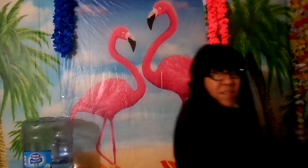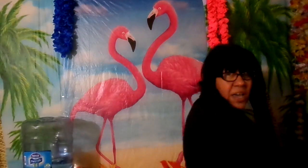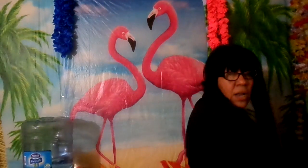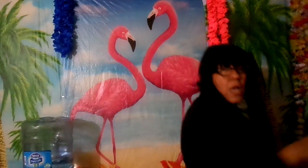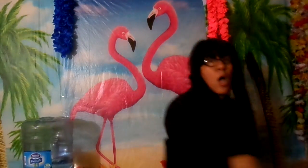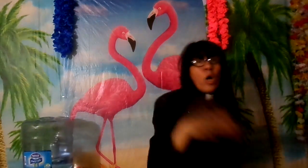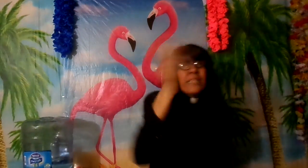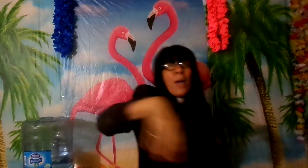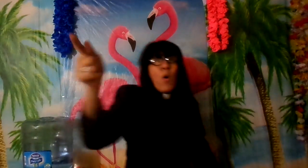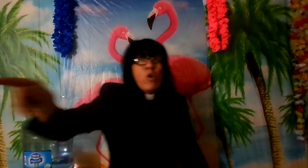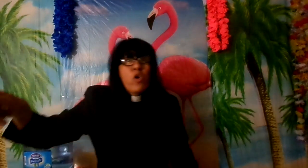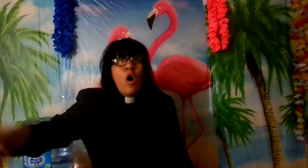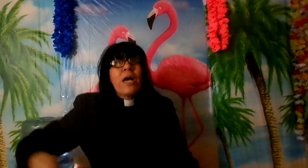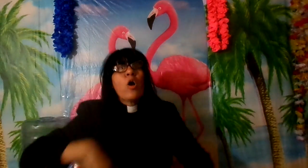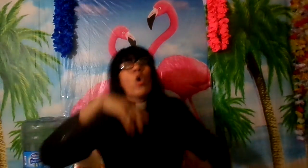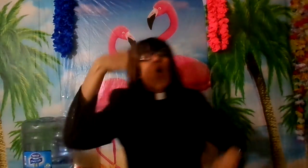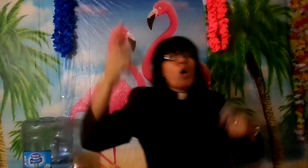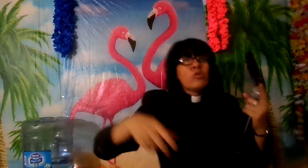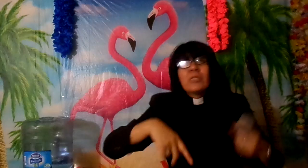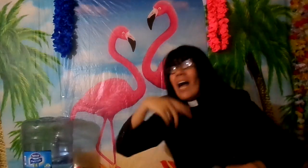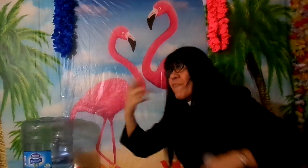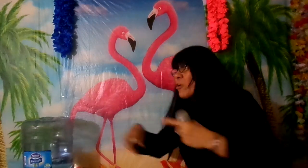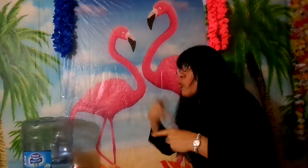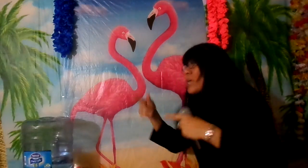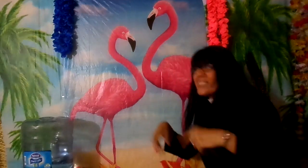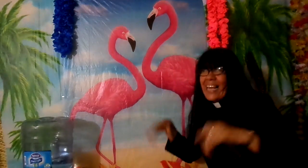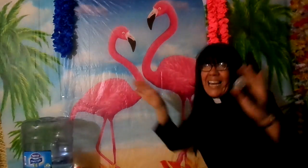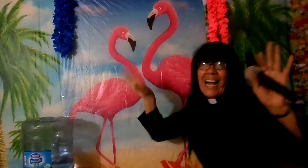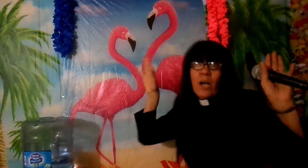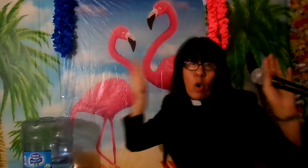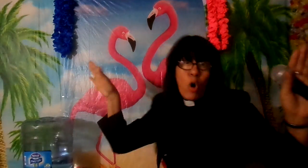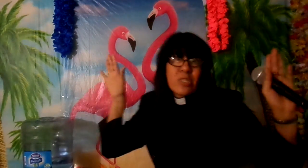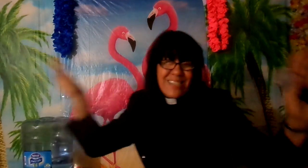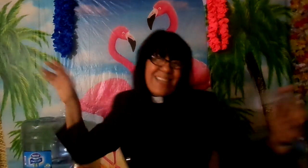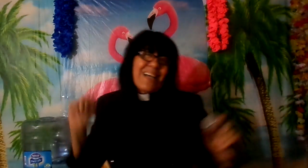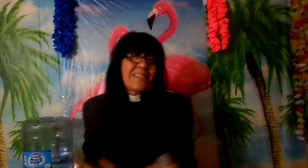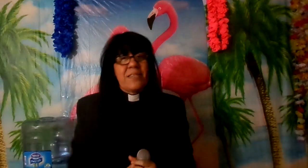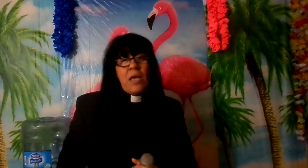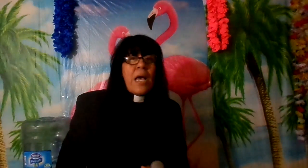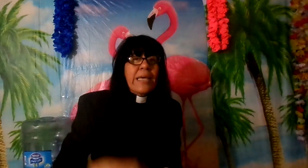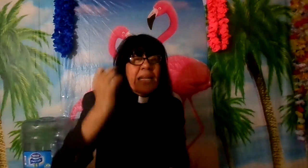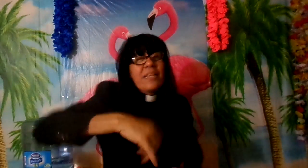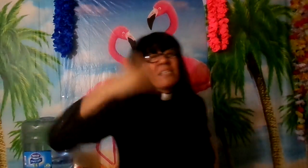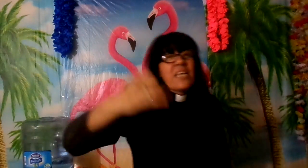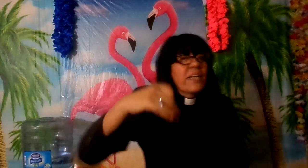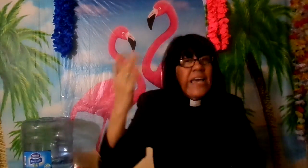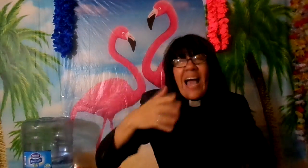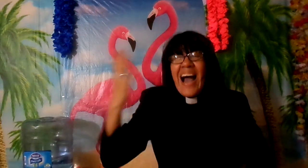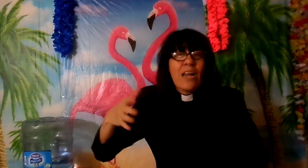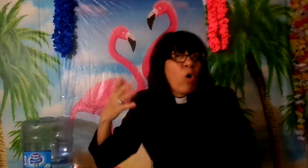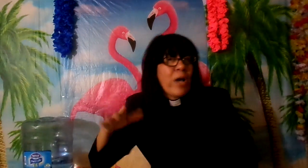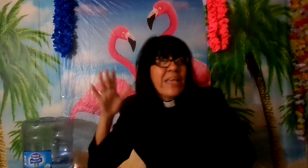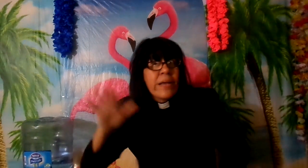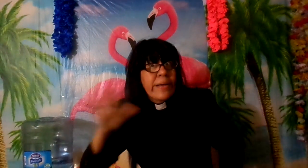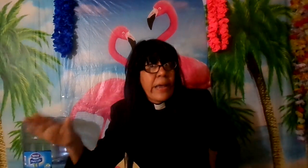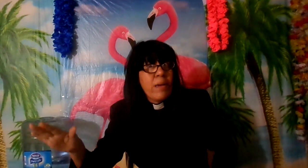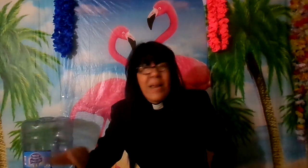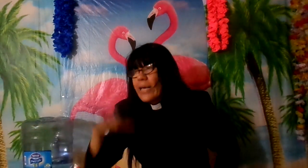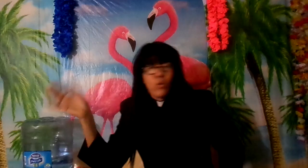ver demonios con la figura de langostas quiere decir que es algo increíble que tú